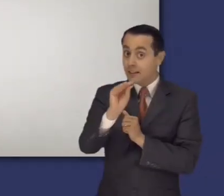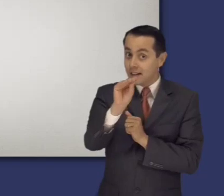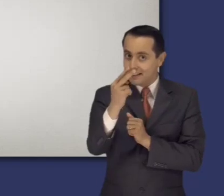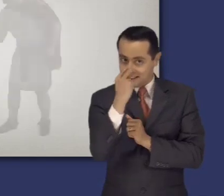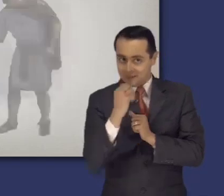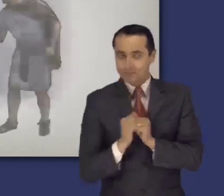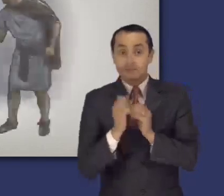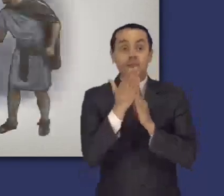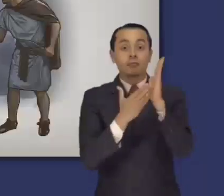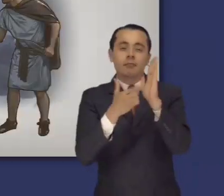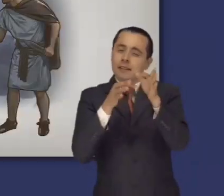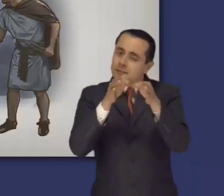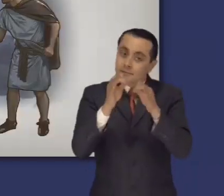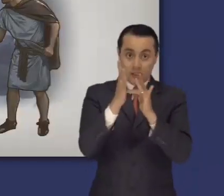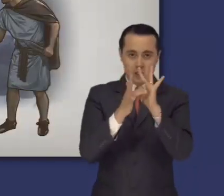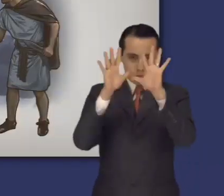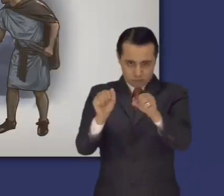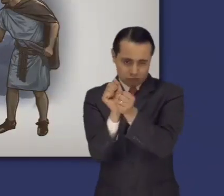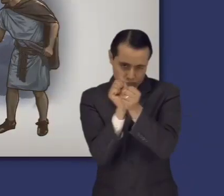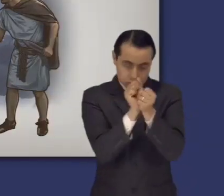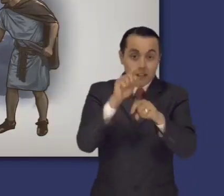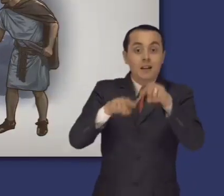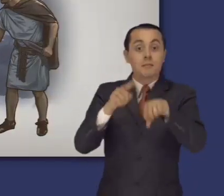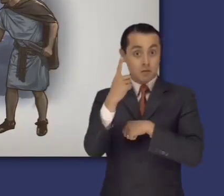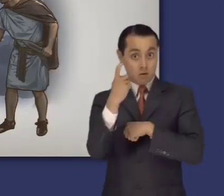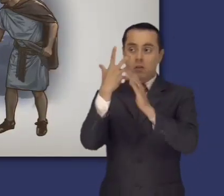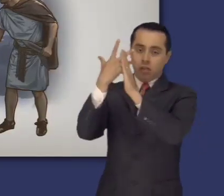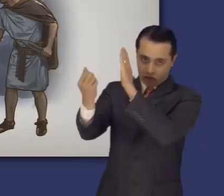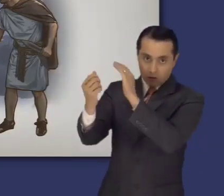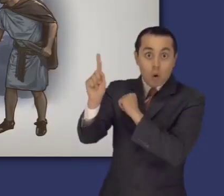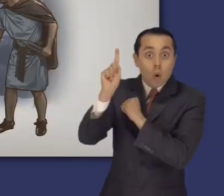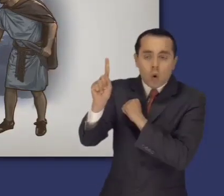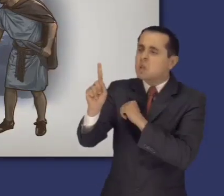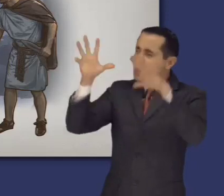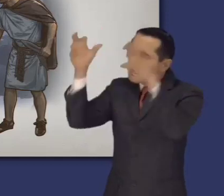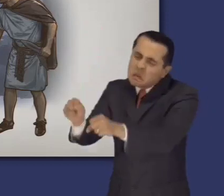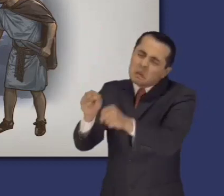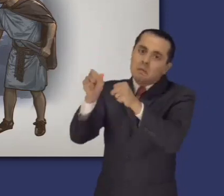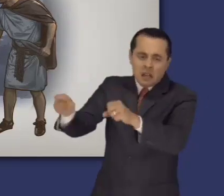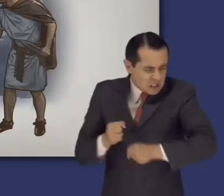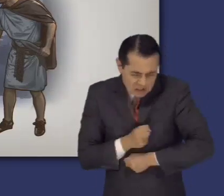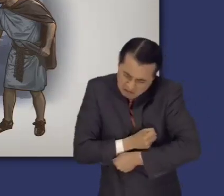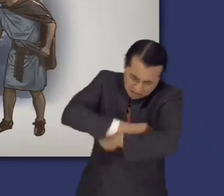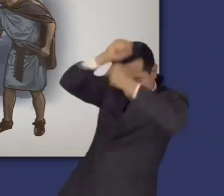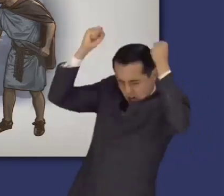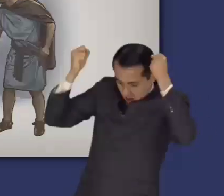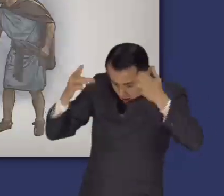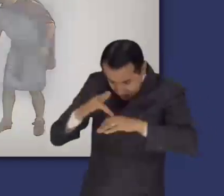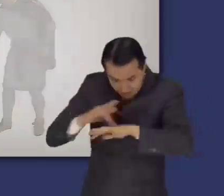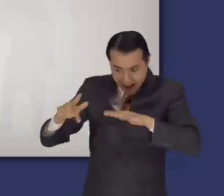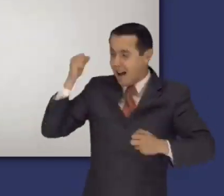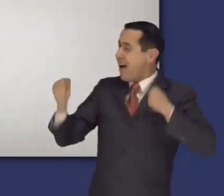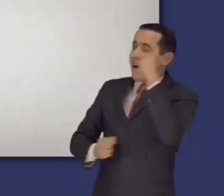¿Sabía que seguramente Marcos fue el joven que huyó desnudo cuando trataron de atraparlo la noche del arresto de